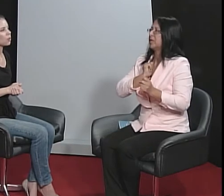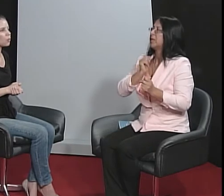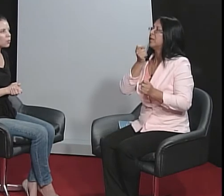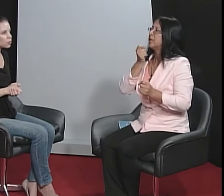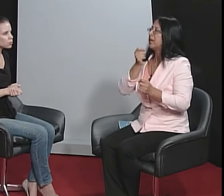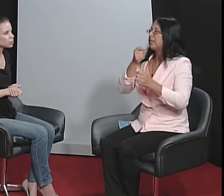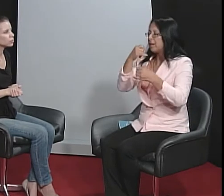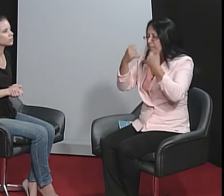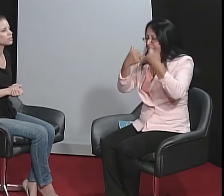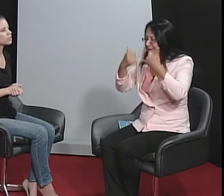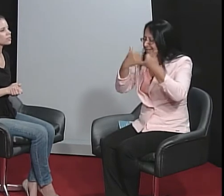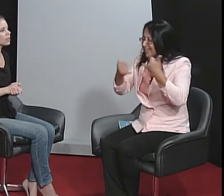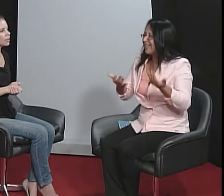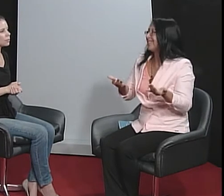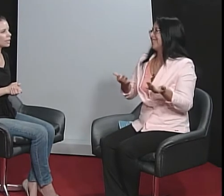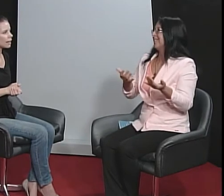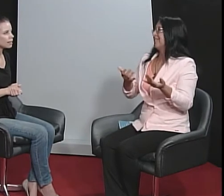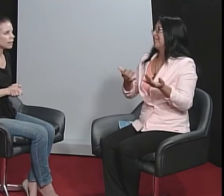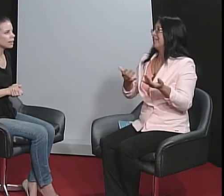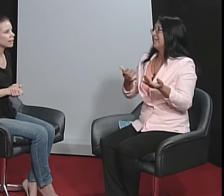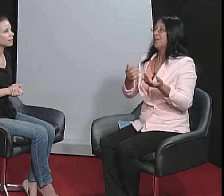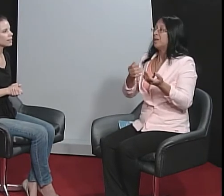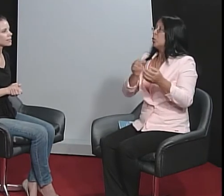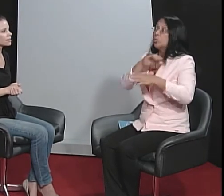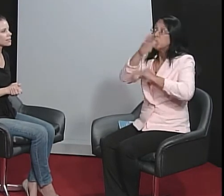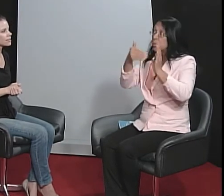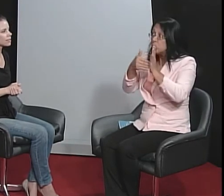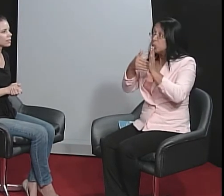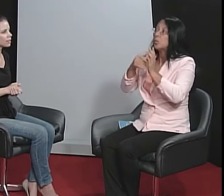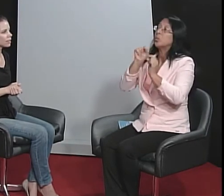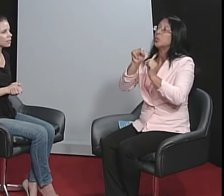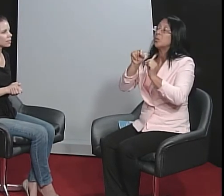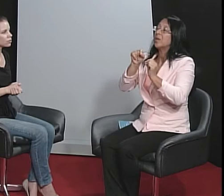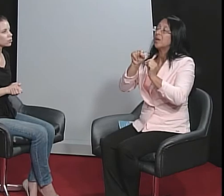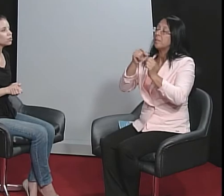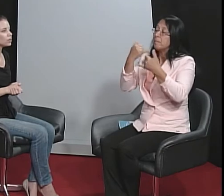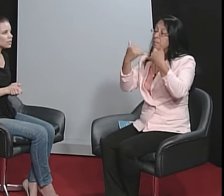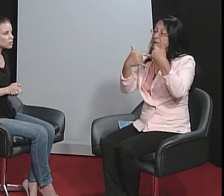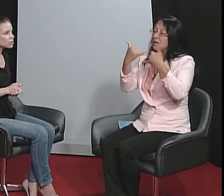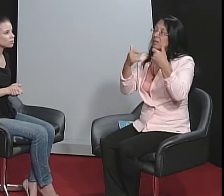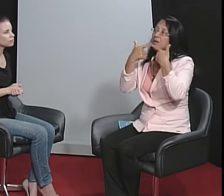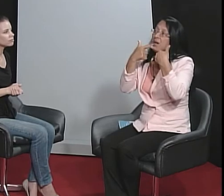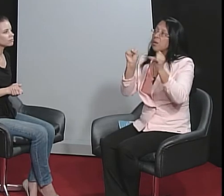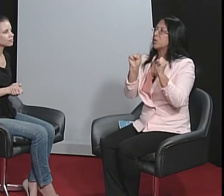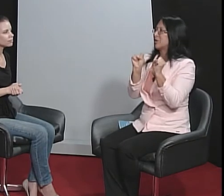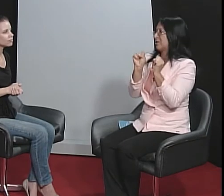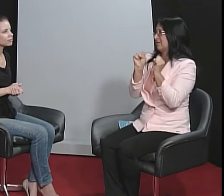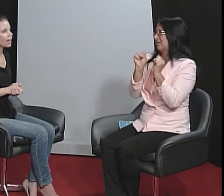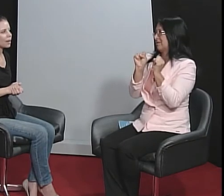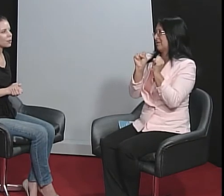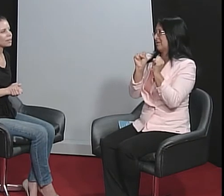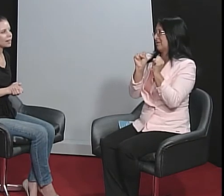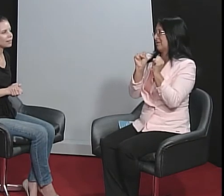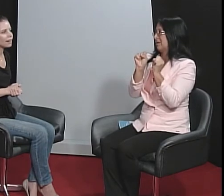contos, brincadeiras. Tudo isso é uma brincadeira